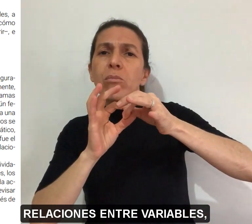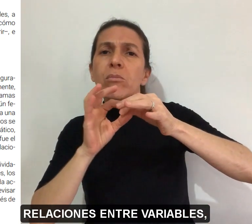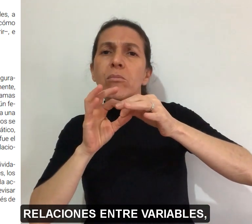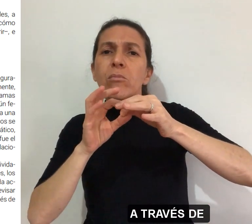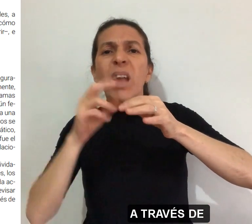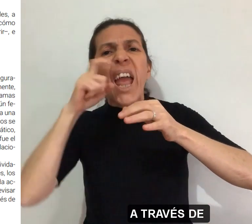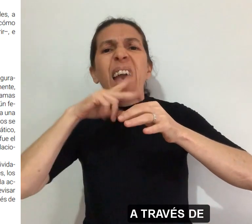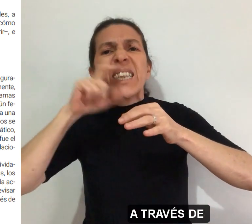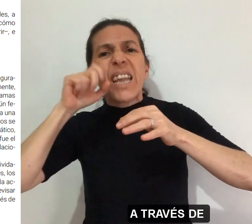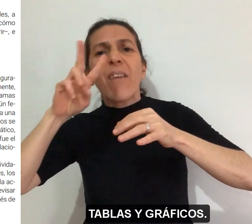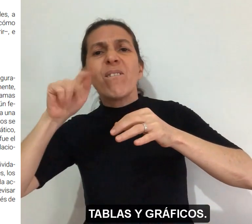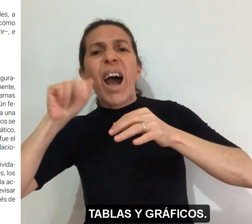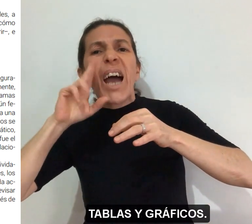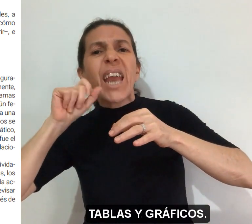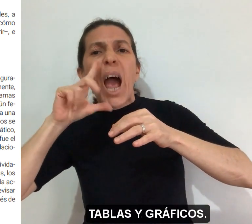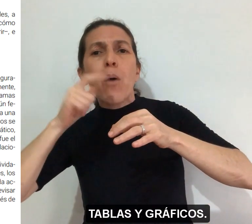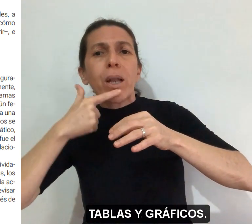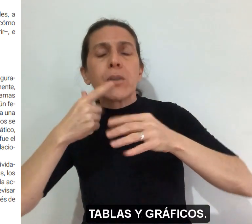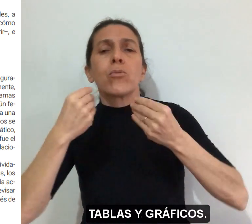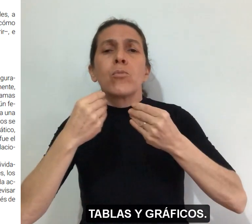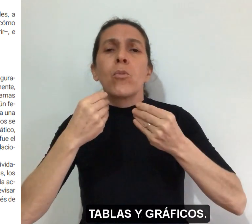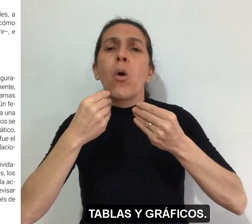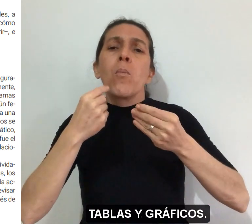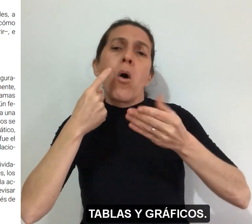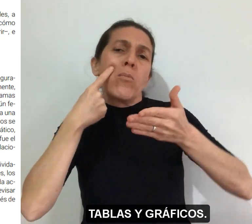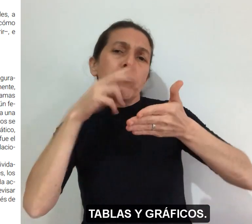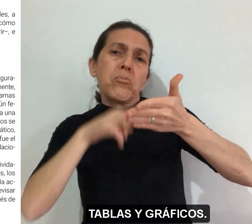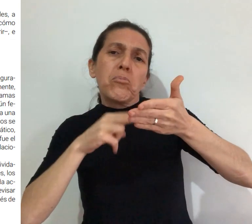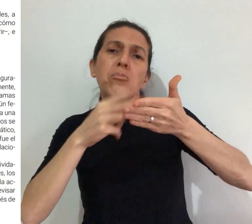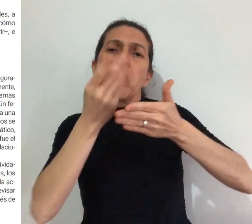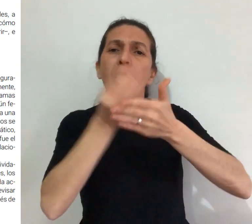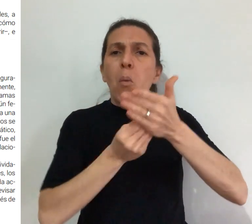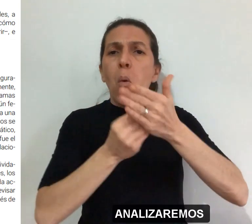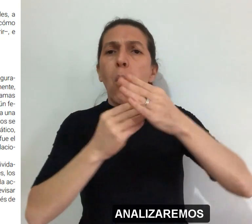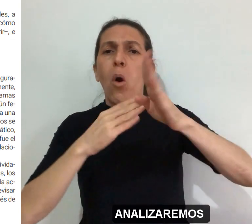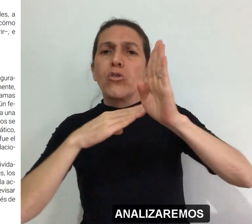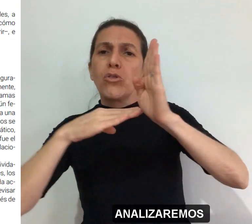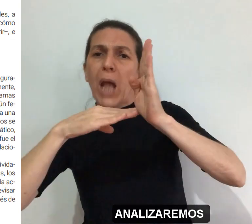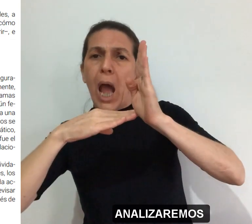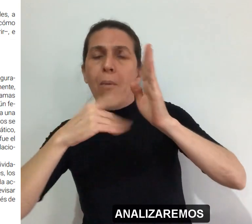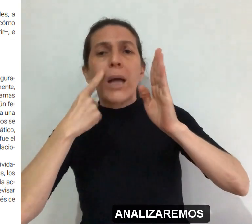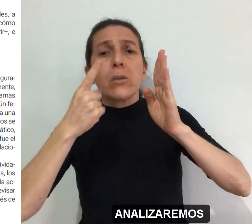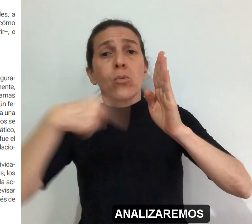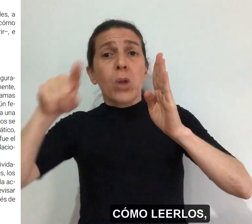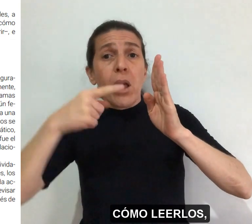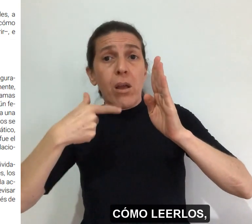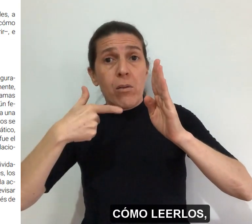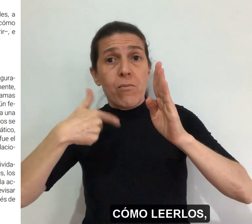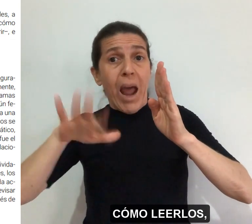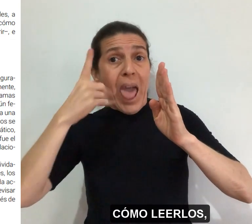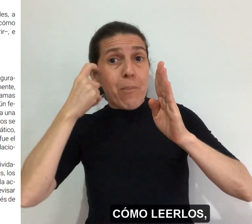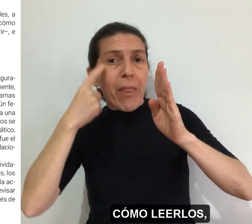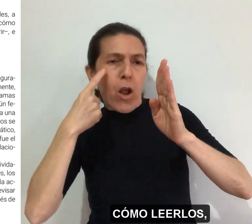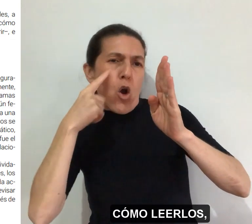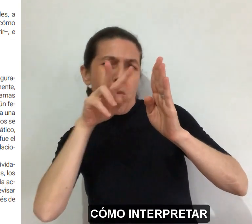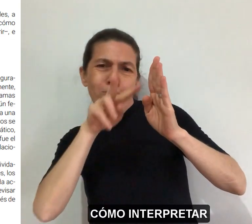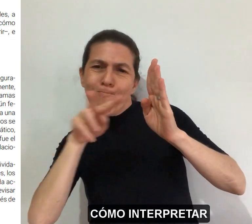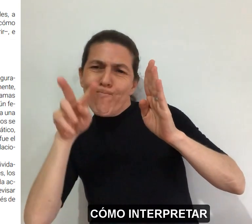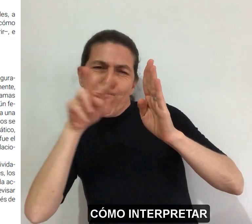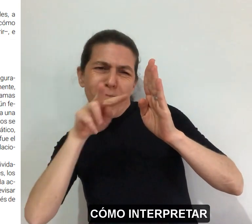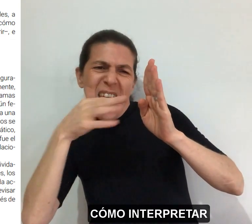a través de tablas y gráficos. Analizaremos cómo leerlos,